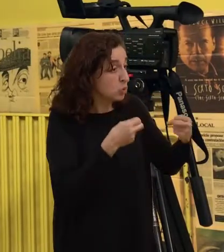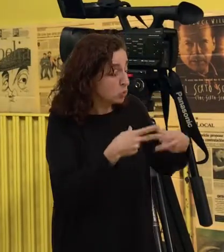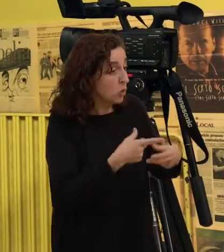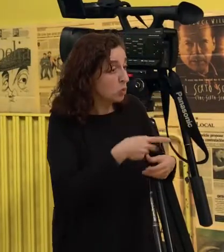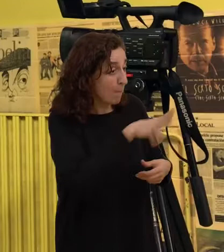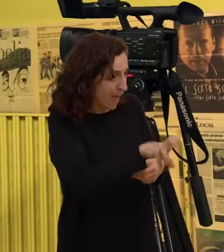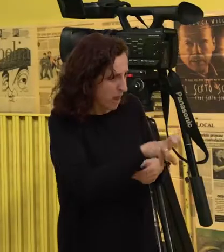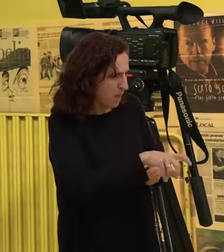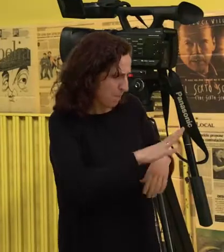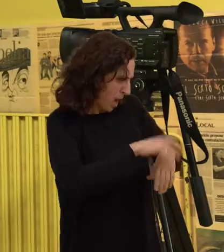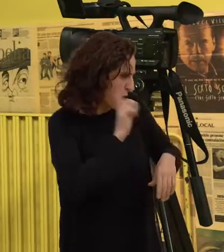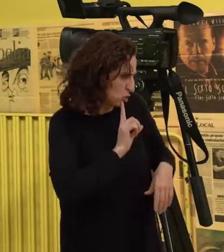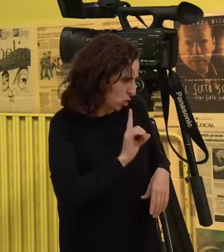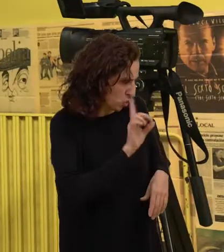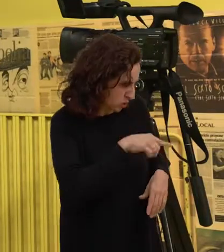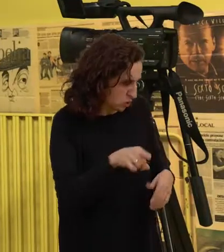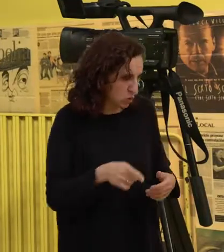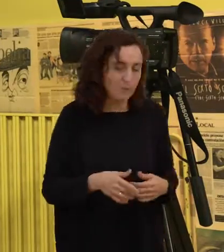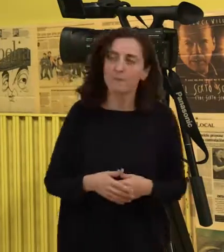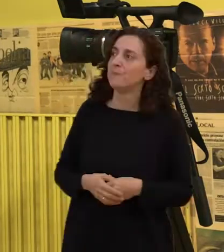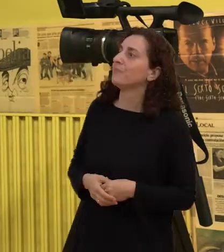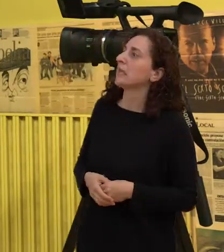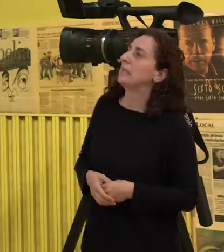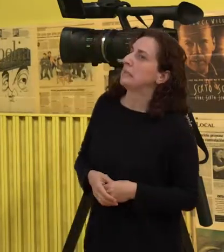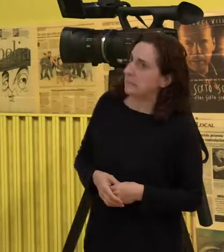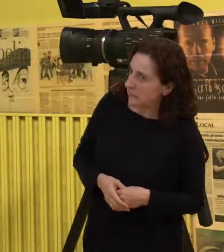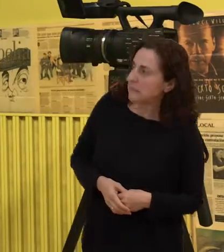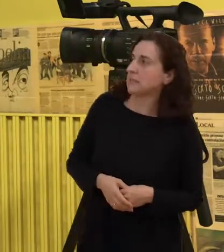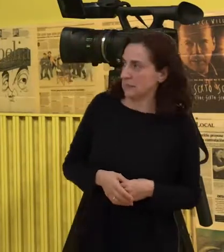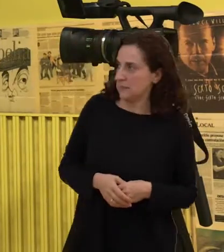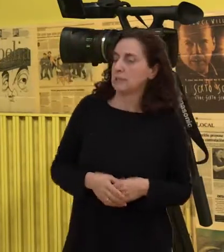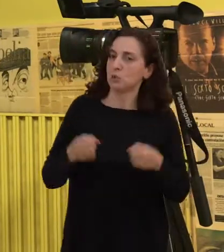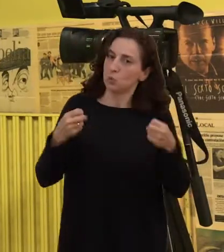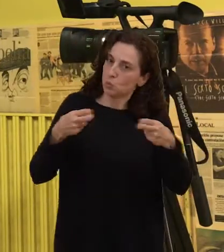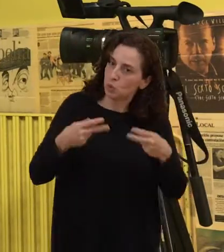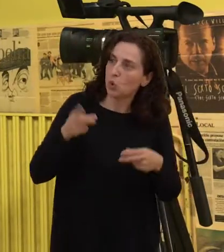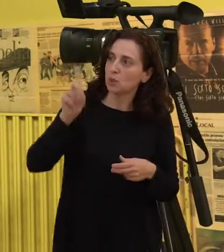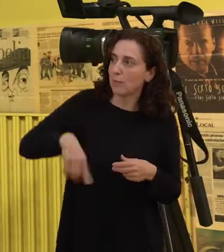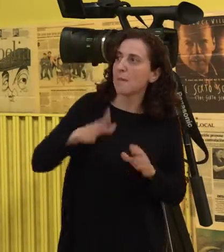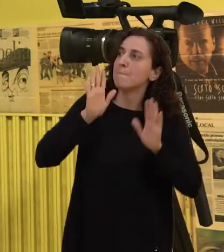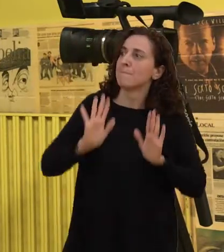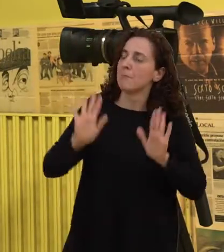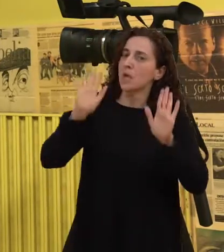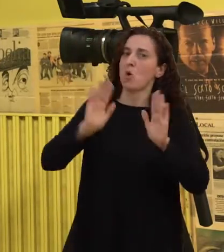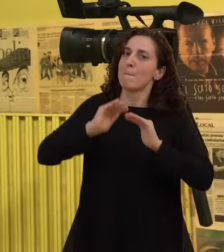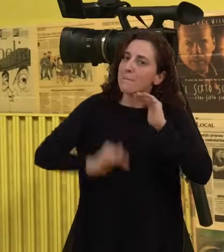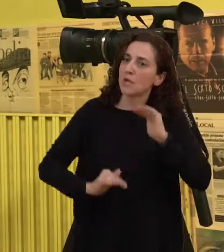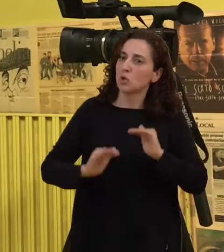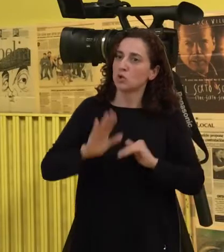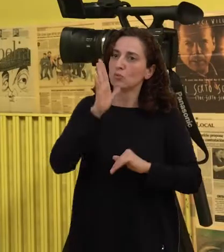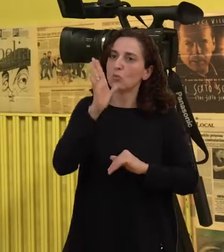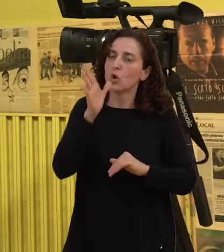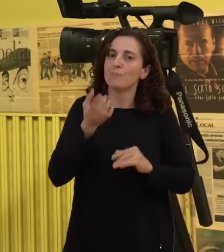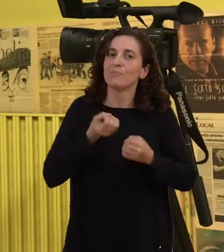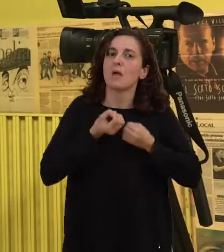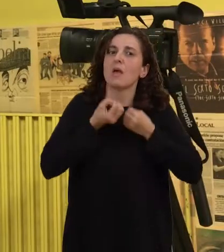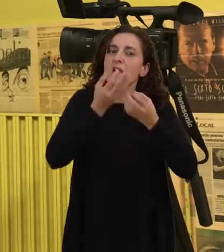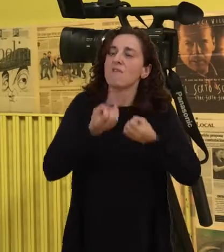os sordos. Exacto, pero unha menor medida, porque cando estamos falando de que a información se dá a través do